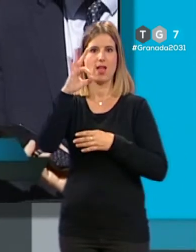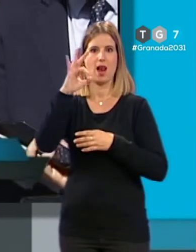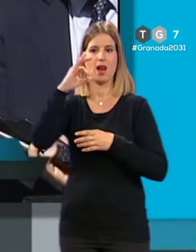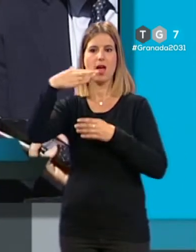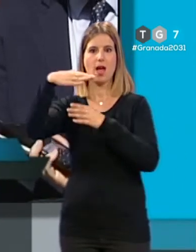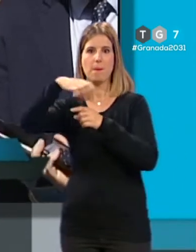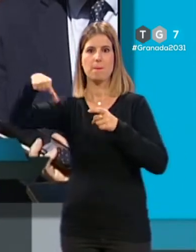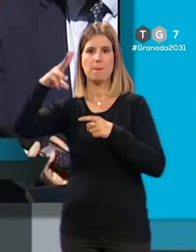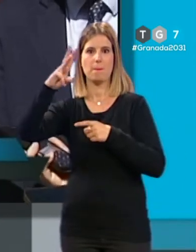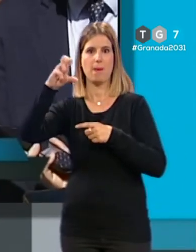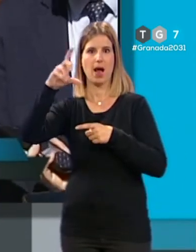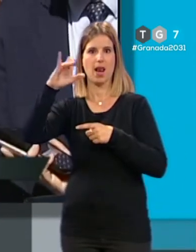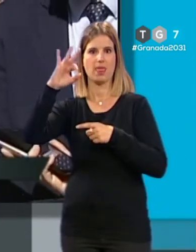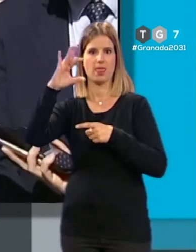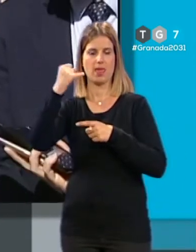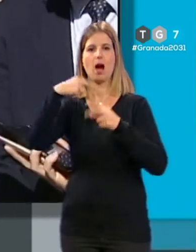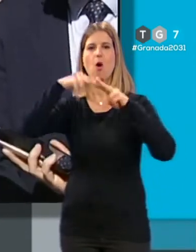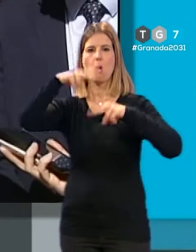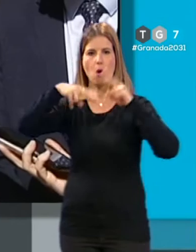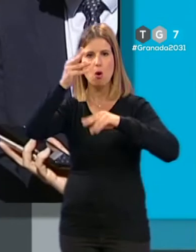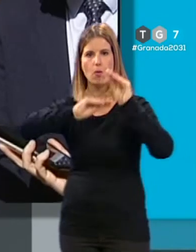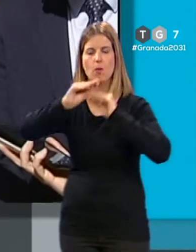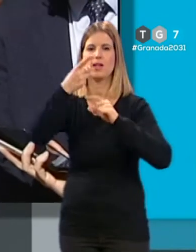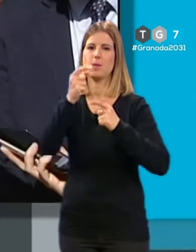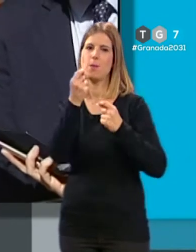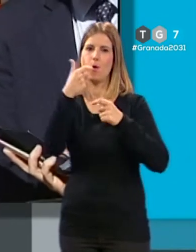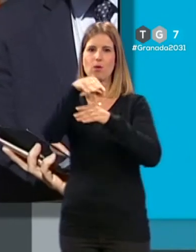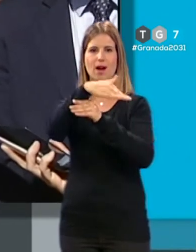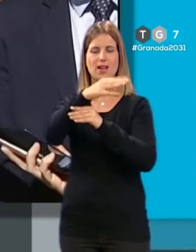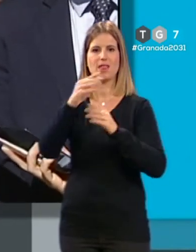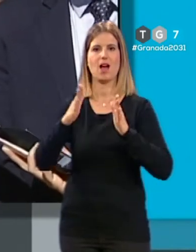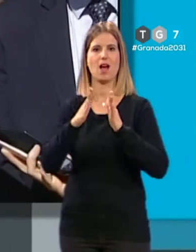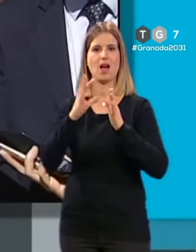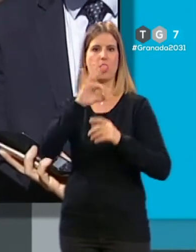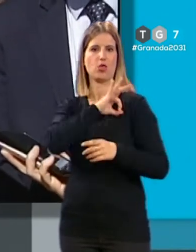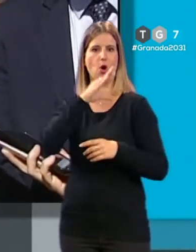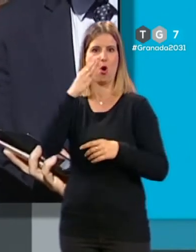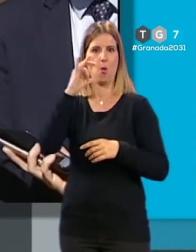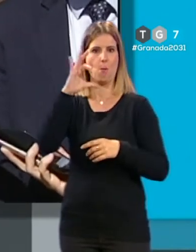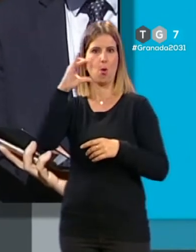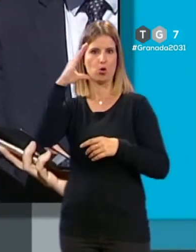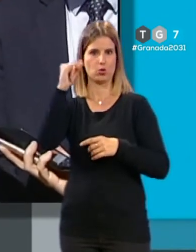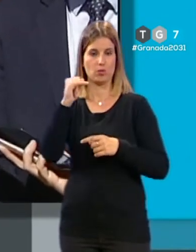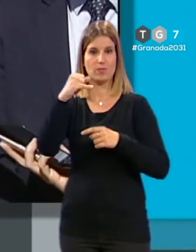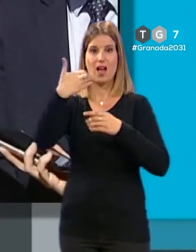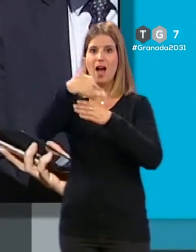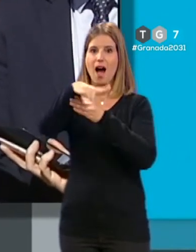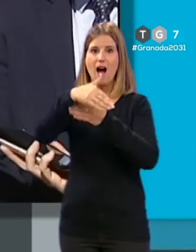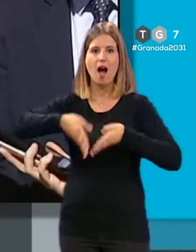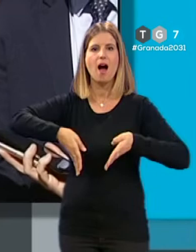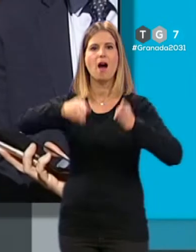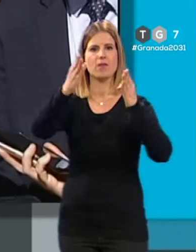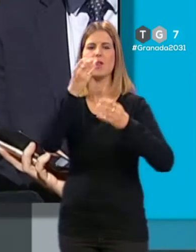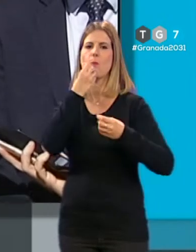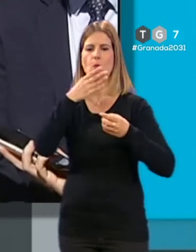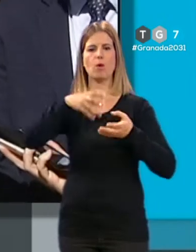esa obra se va a arreglar también un poco la avenida de Don Bosco. La avenida de Don Bosco es una avenida que está muy bien, tiene un